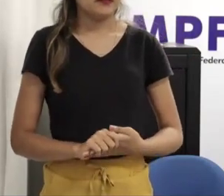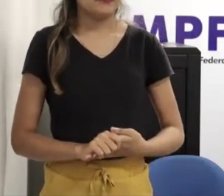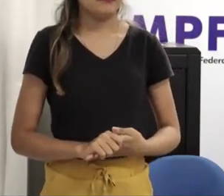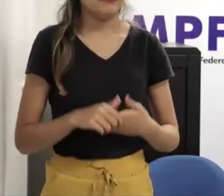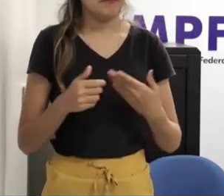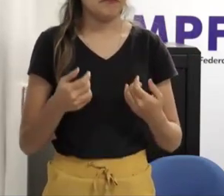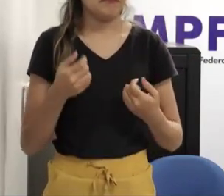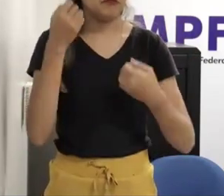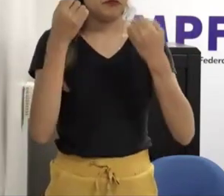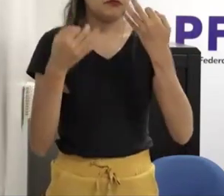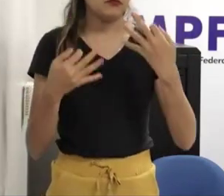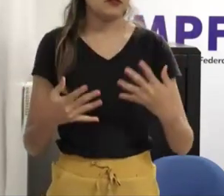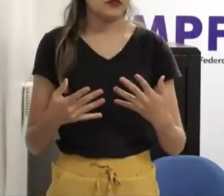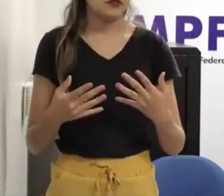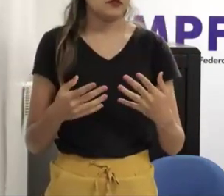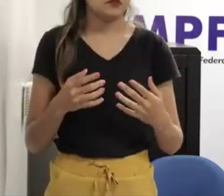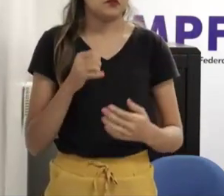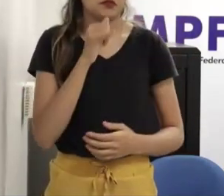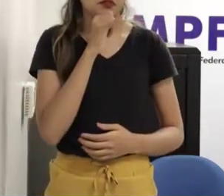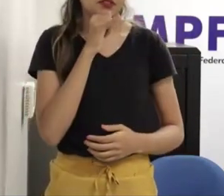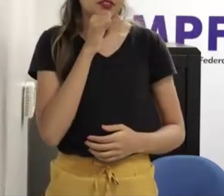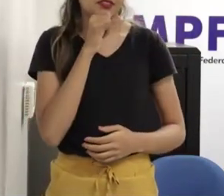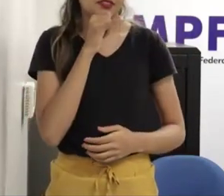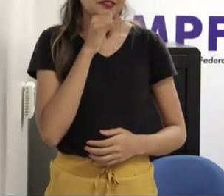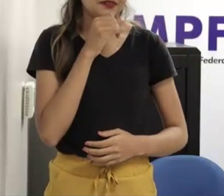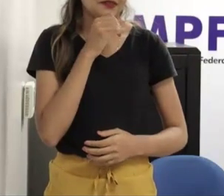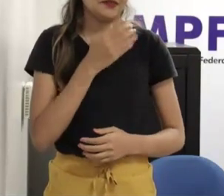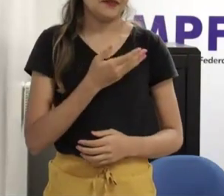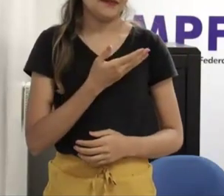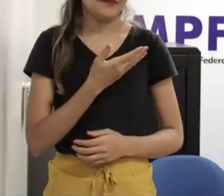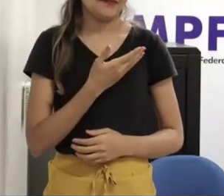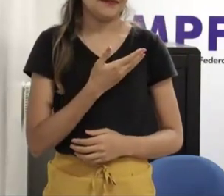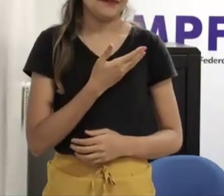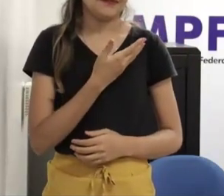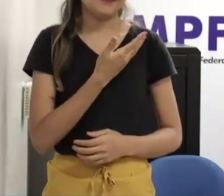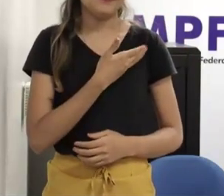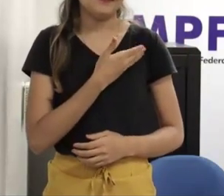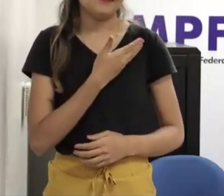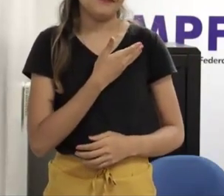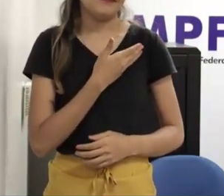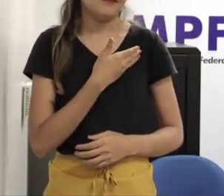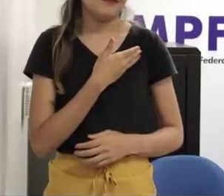do colega que traz a questão da incomodando o barulho desculpa